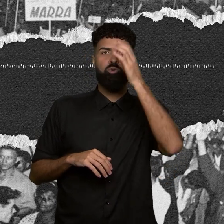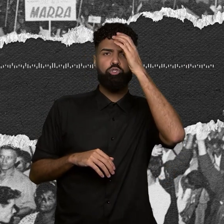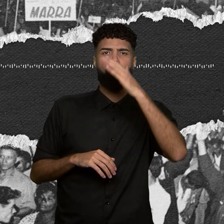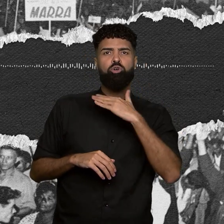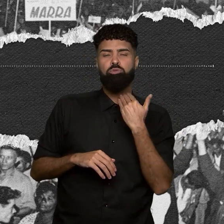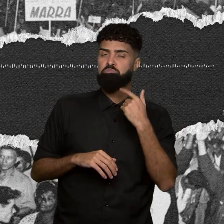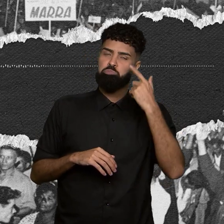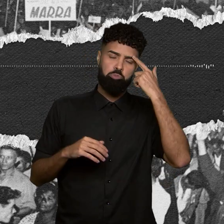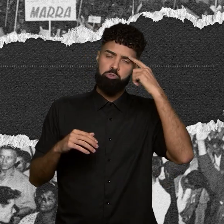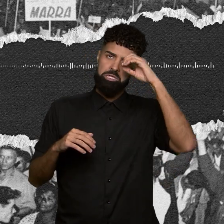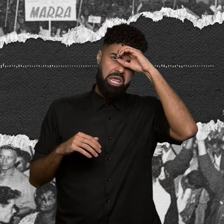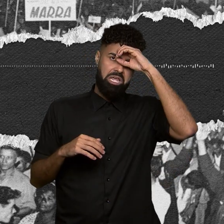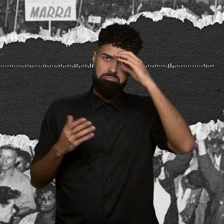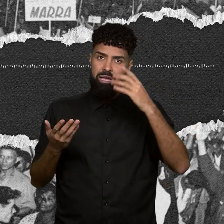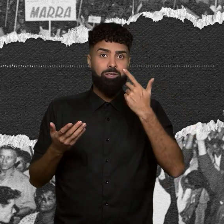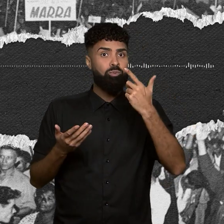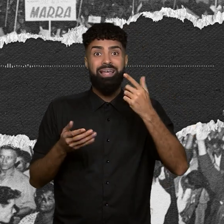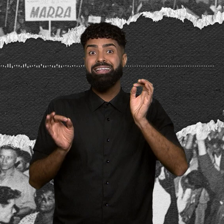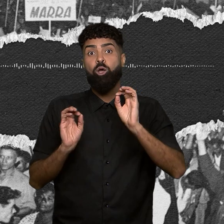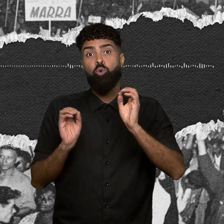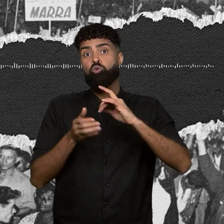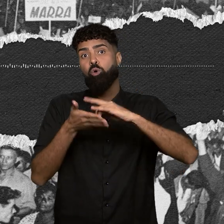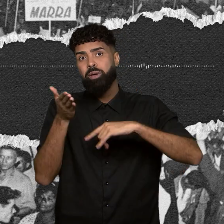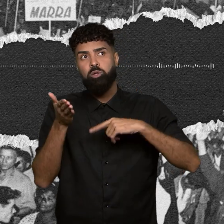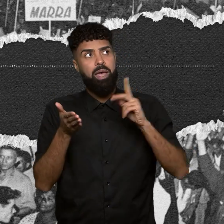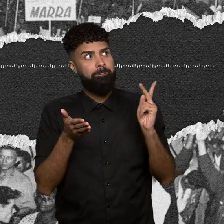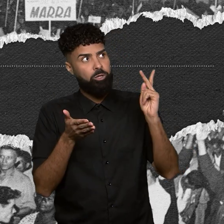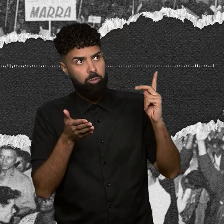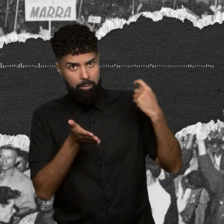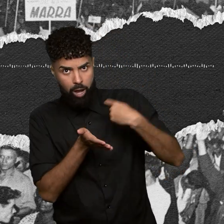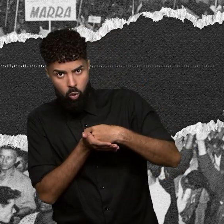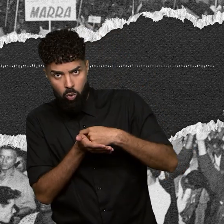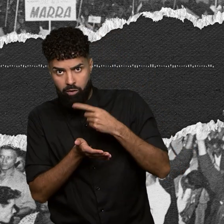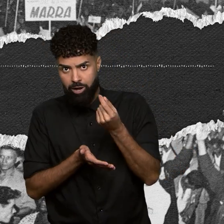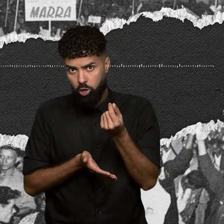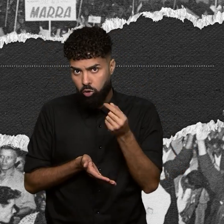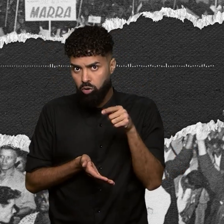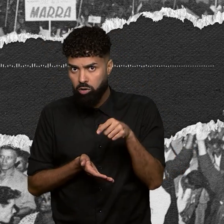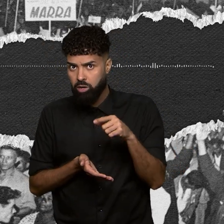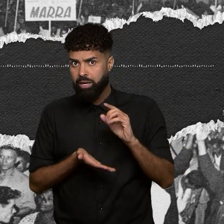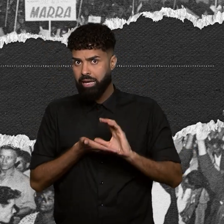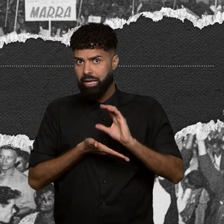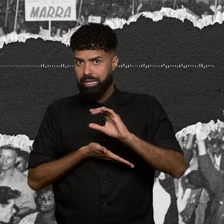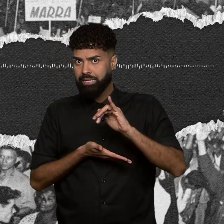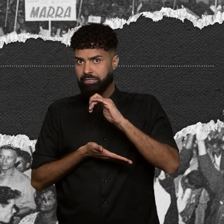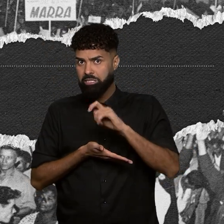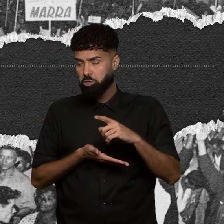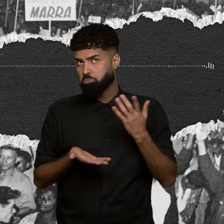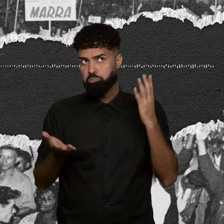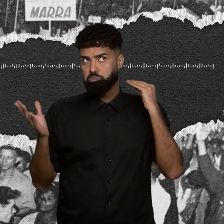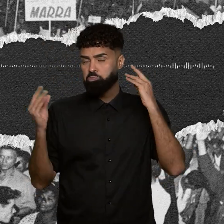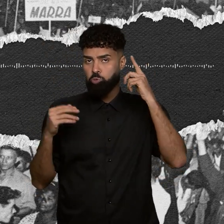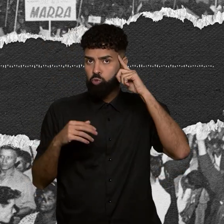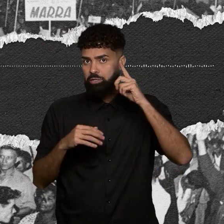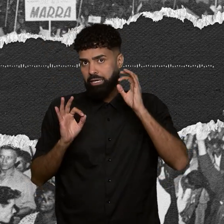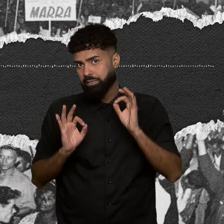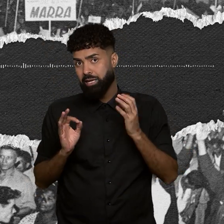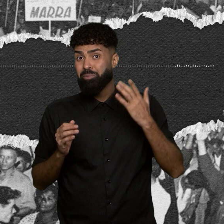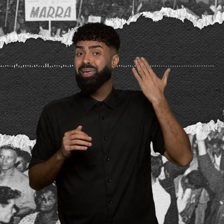nenhum documento que prove que realmente foi a Petrobras que pagou esse valor de indenização até onde eu sei. Como nós éramos de menores, nós